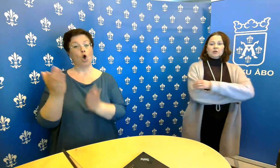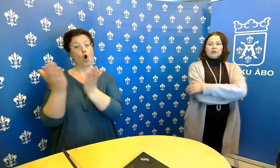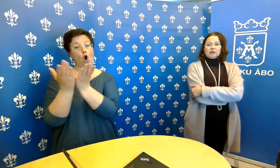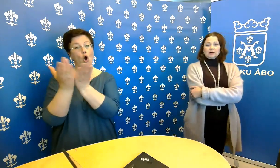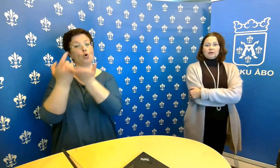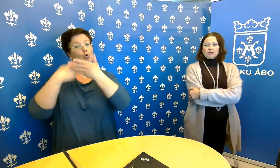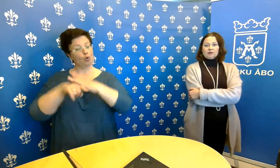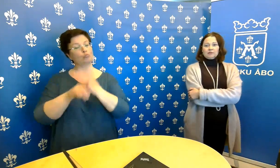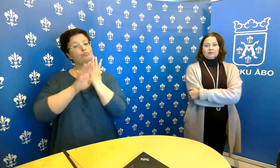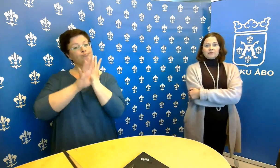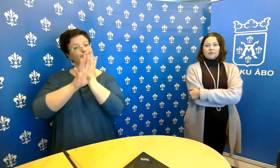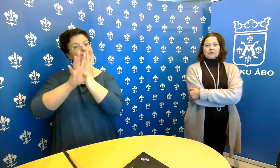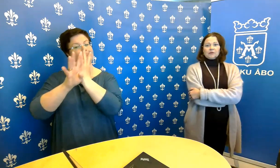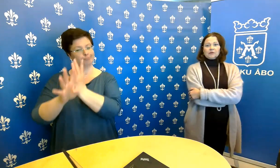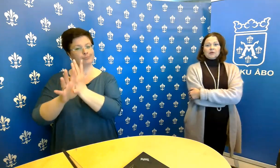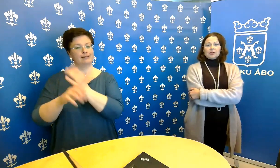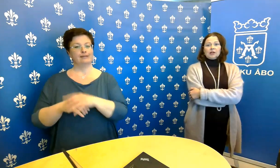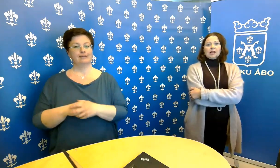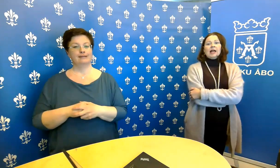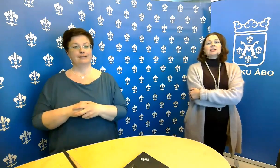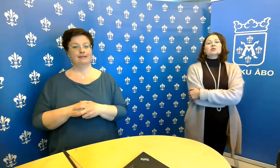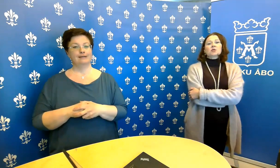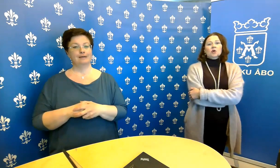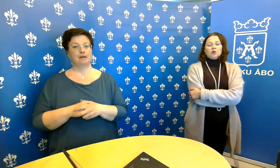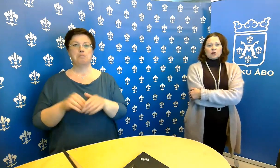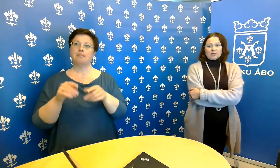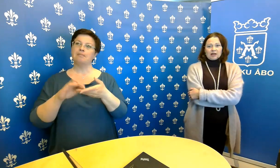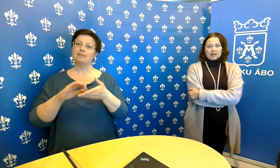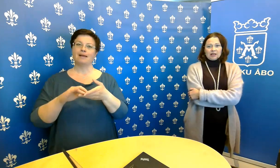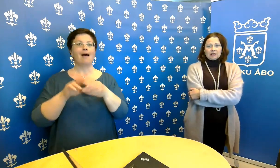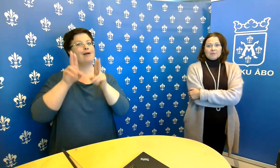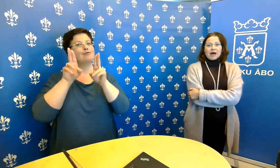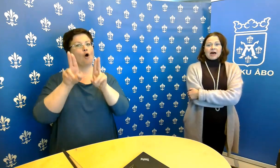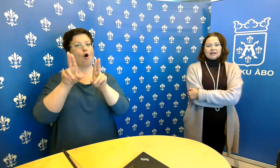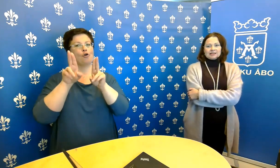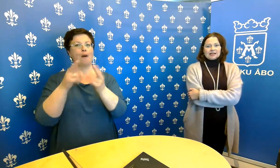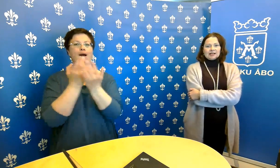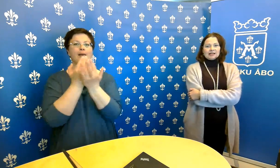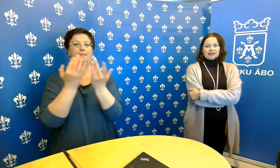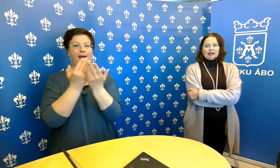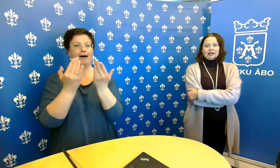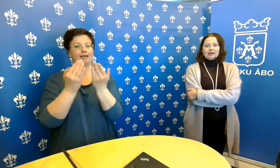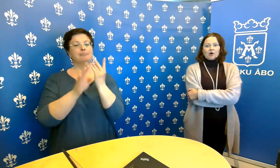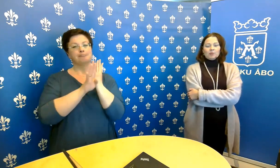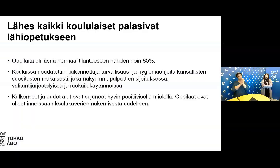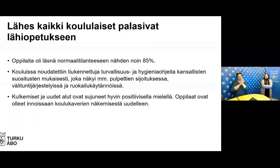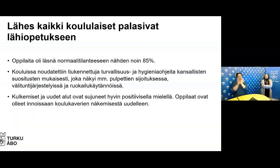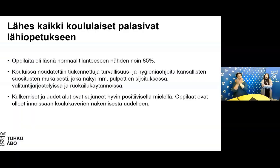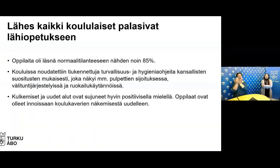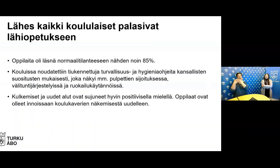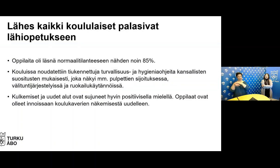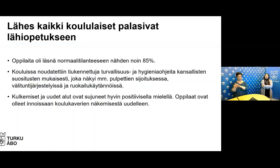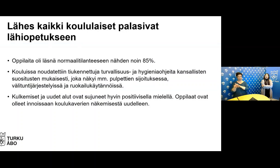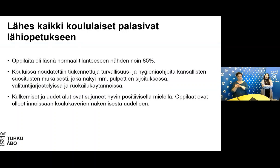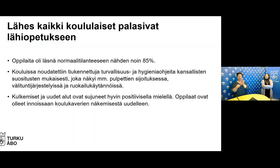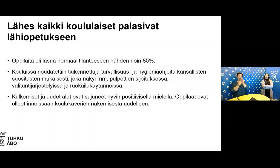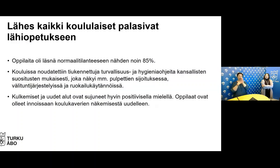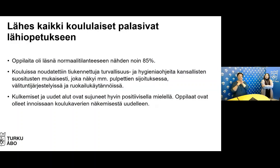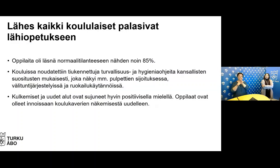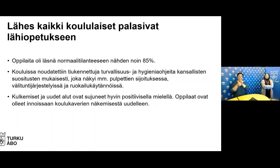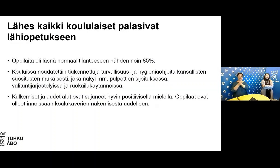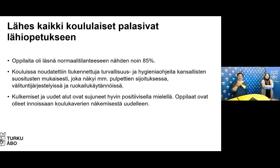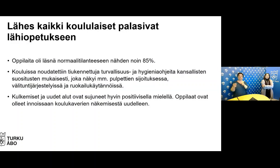lähestulkoon normaali määrissä. Eli oppilaita oli läsnä